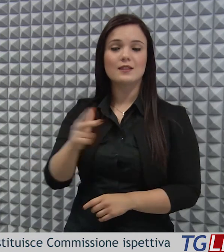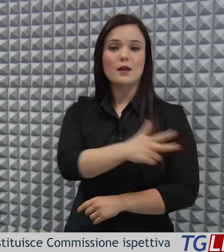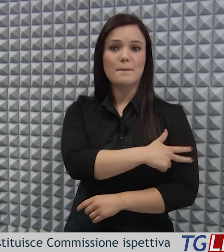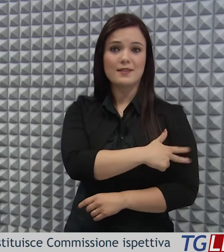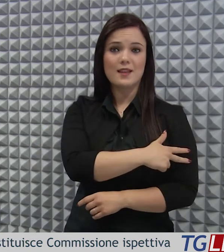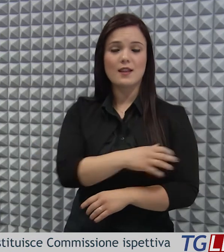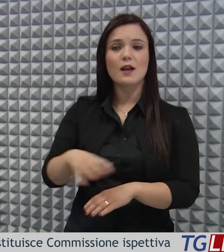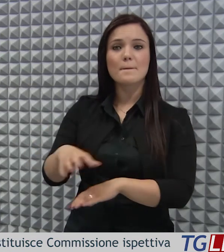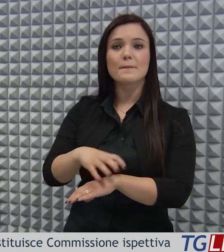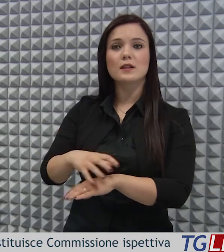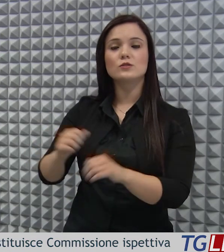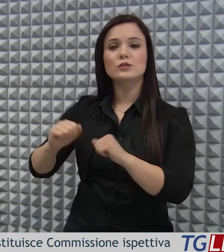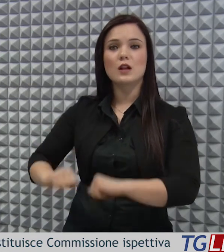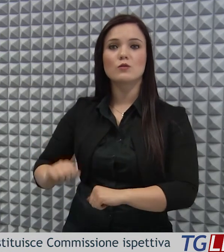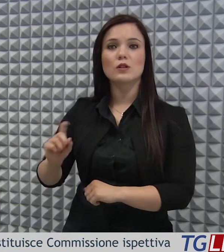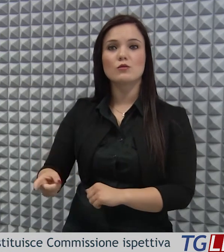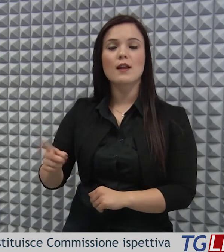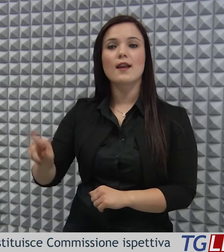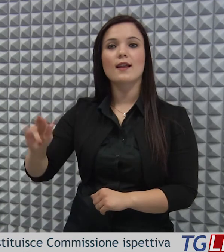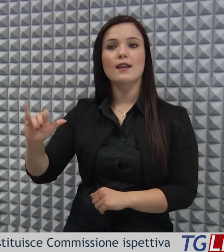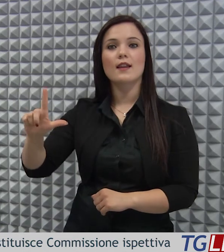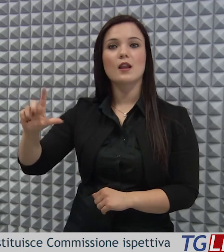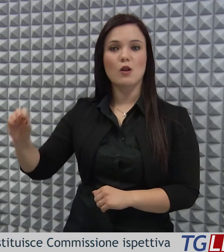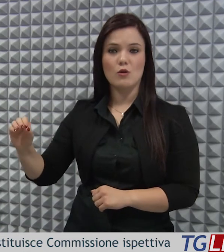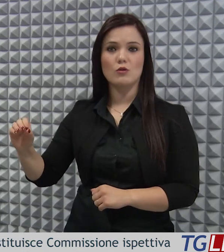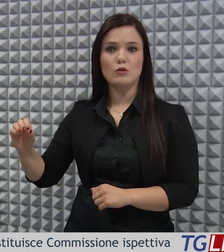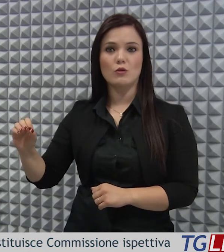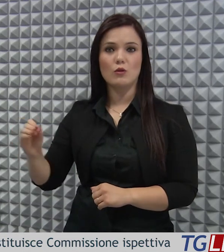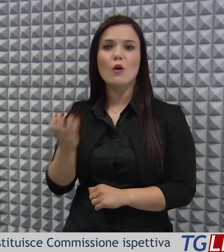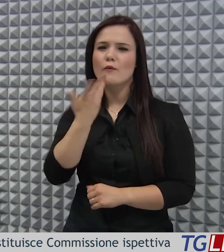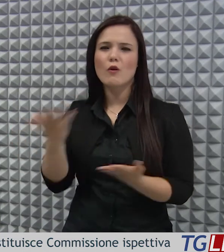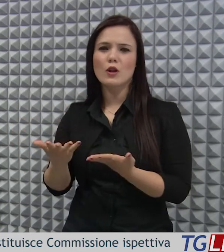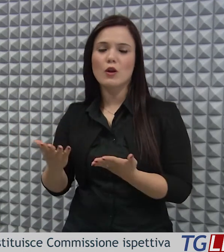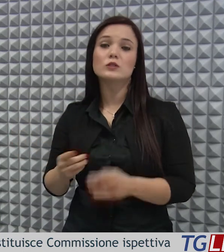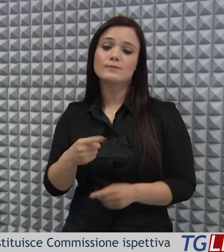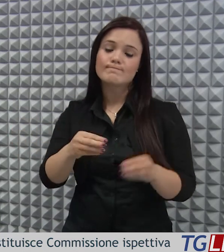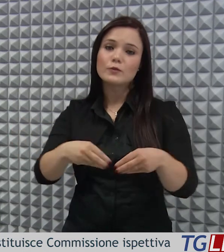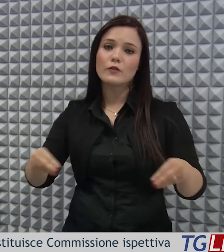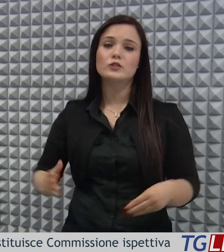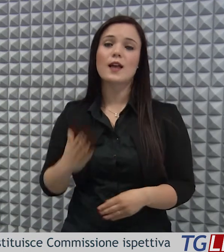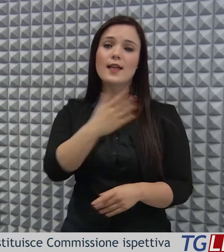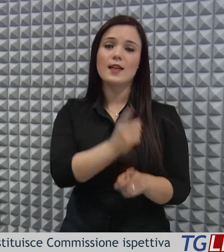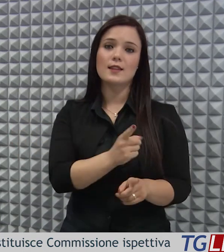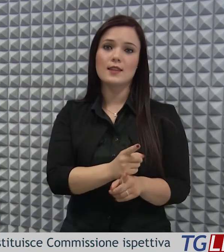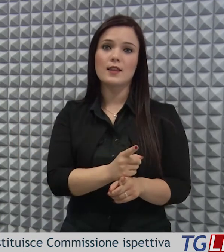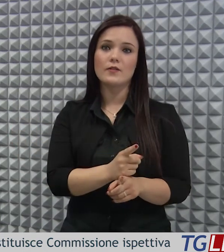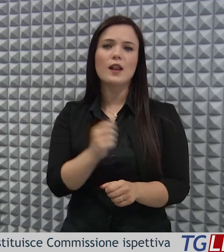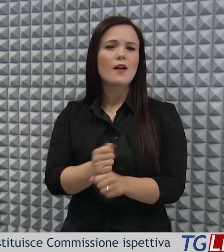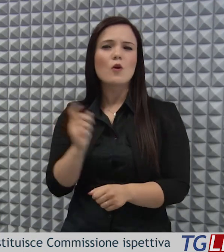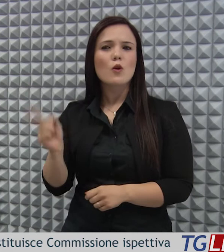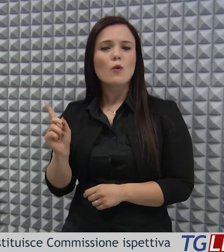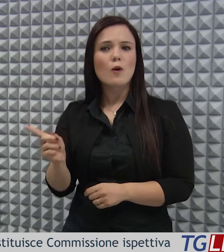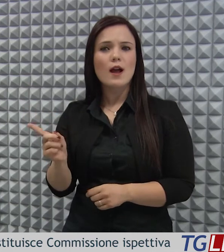presso l'ASL di Matera dal Ministro della Salute Giulia Grillo con il compito di